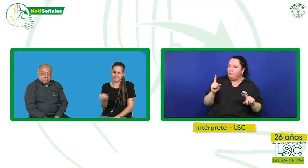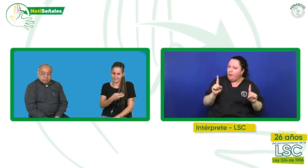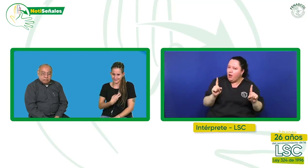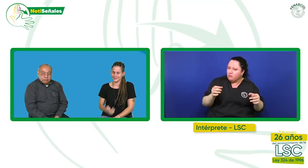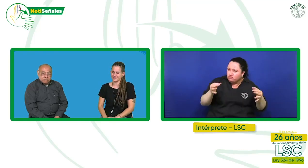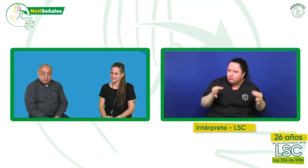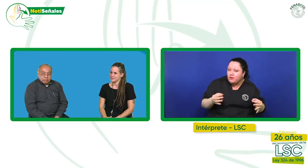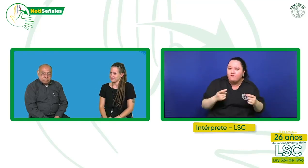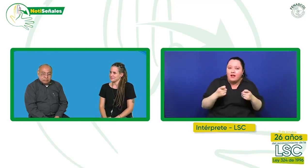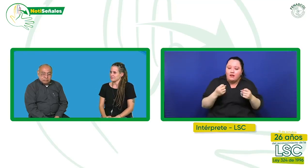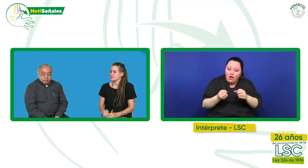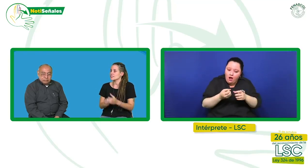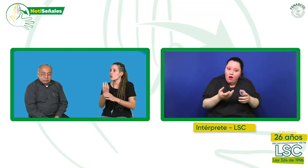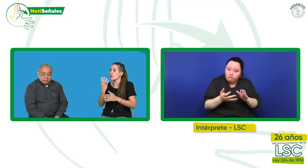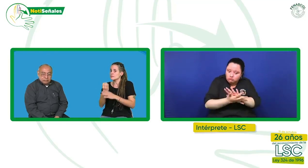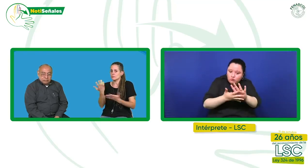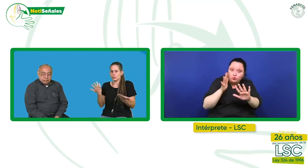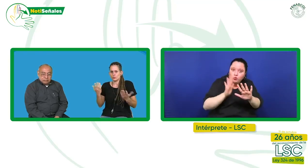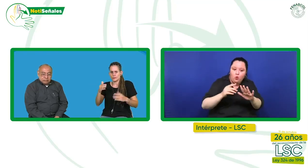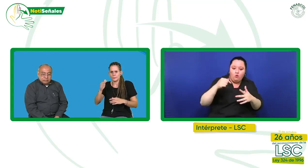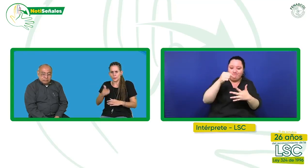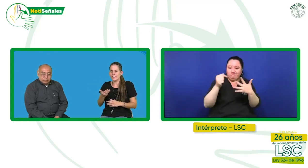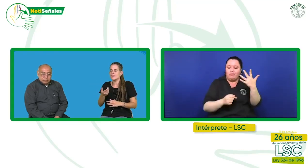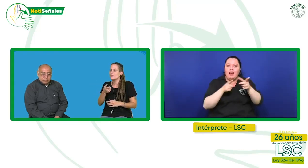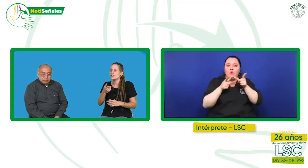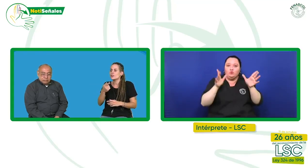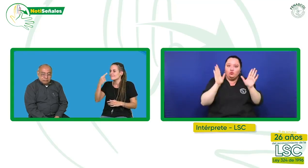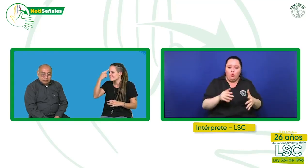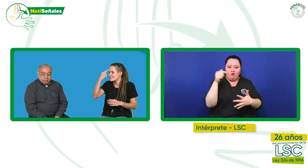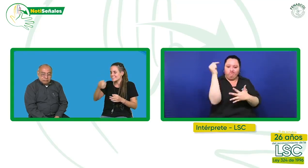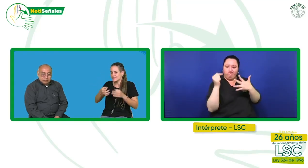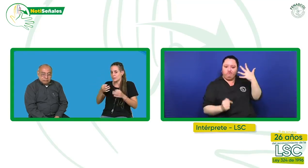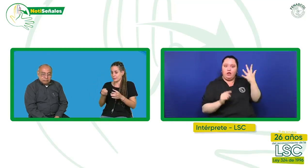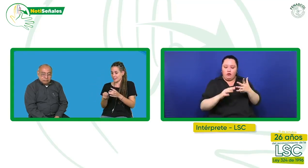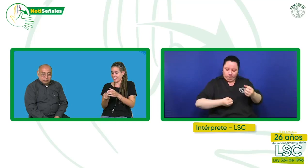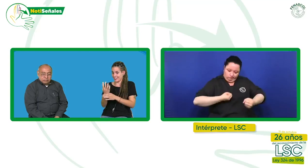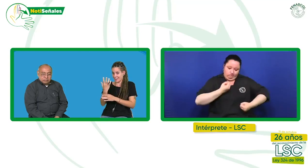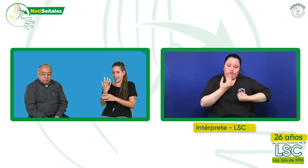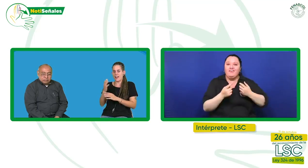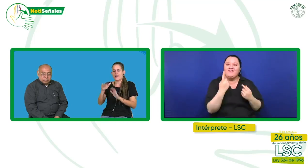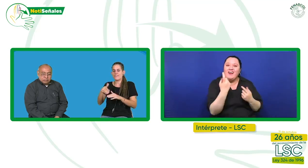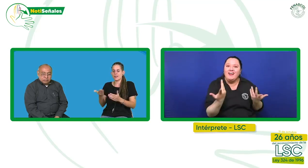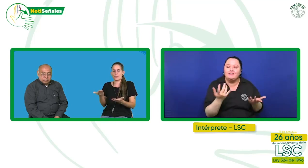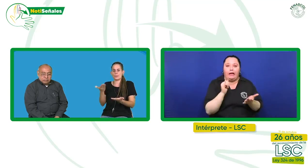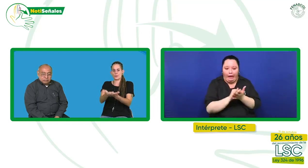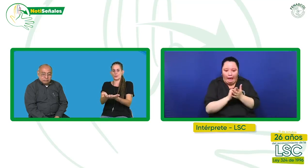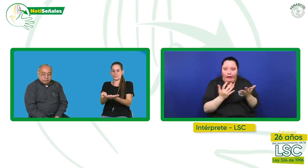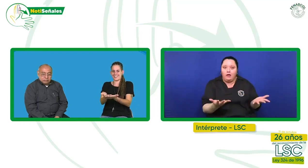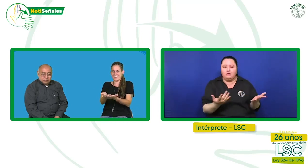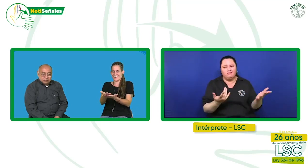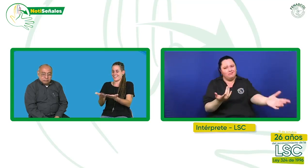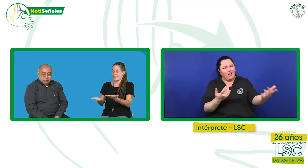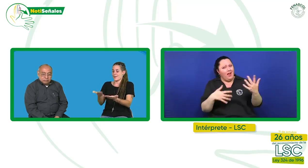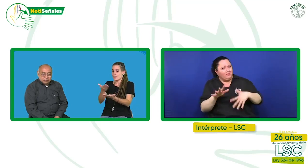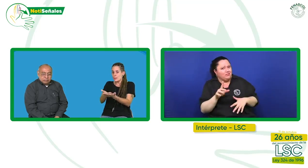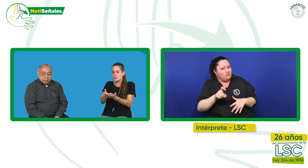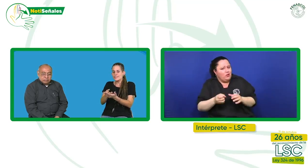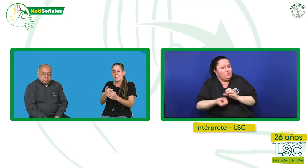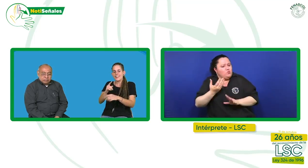es explotar los recursos lingüísticos y léxicos de nuestra propia lengua. No necesitamos, creo que